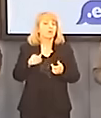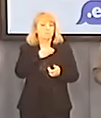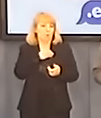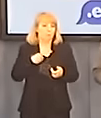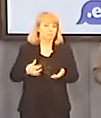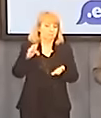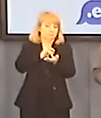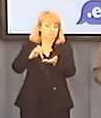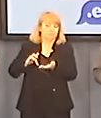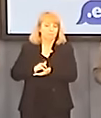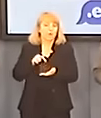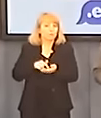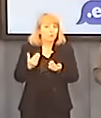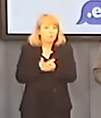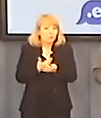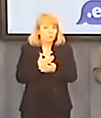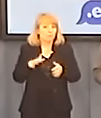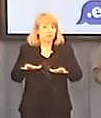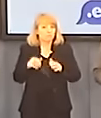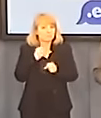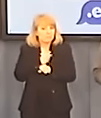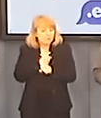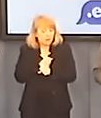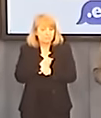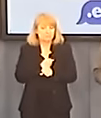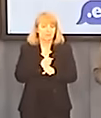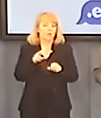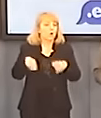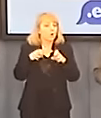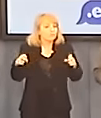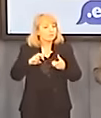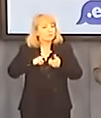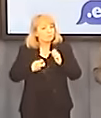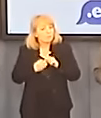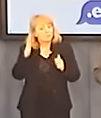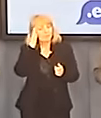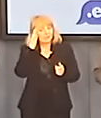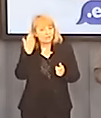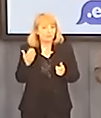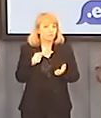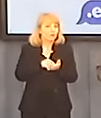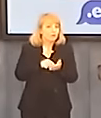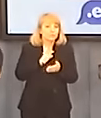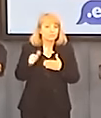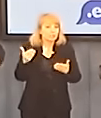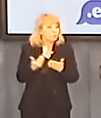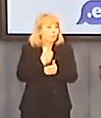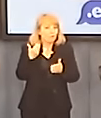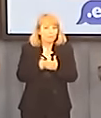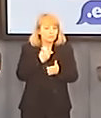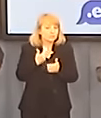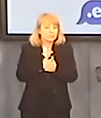To są nowe miejsca pracy. To jest rozwiązanie problemów mieszkaniowych dla wielu ludzi i to jest bardzo nowoczesna